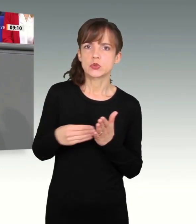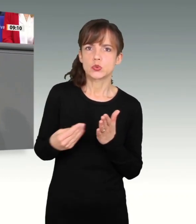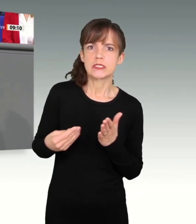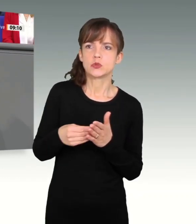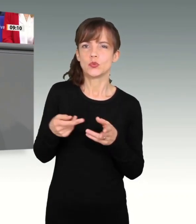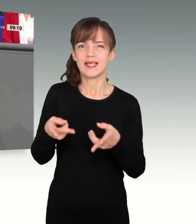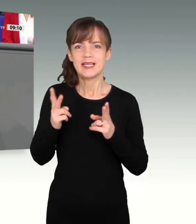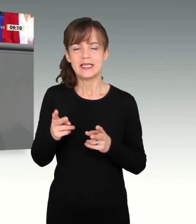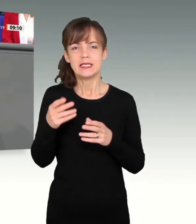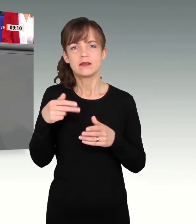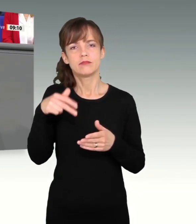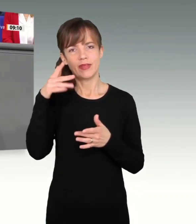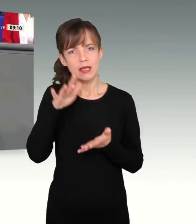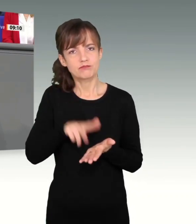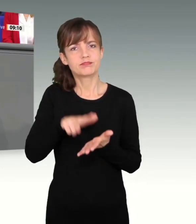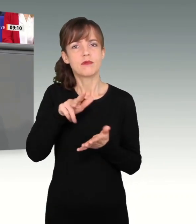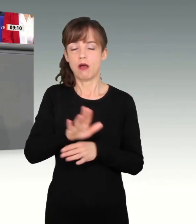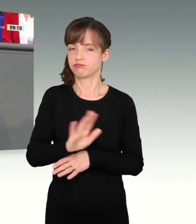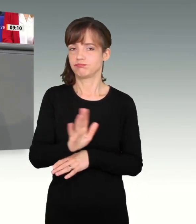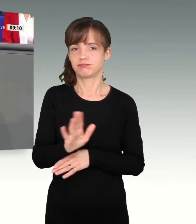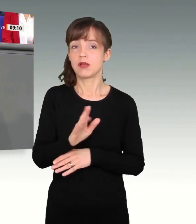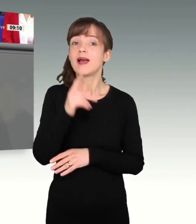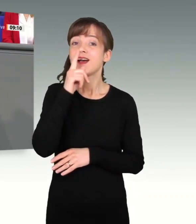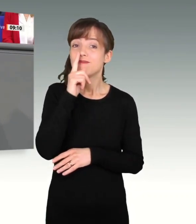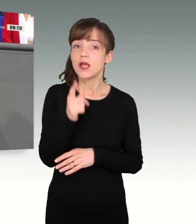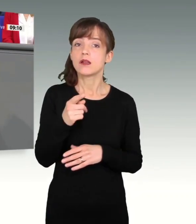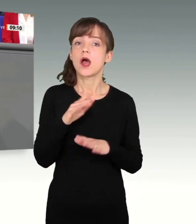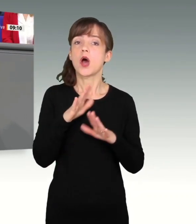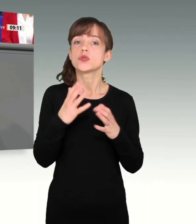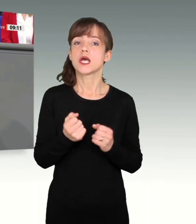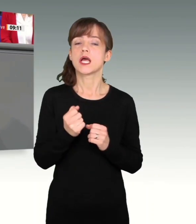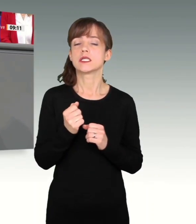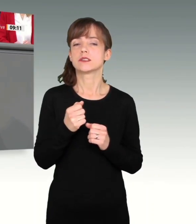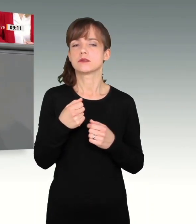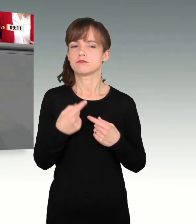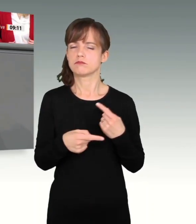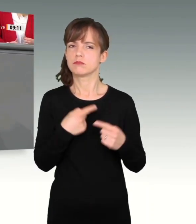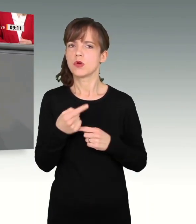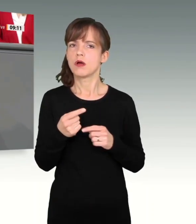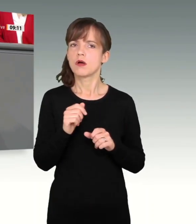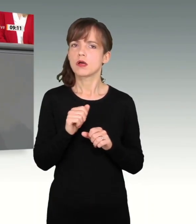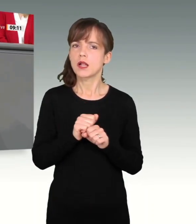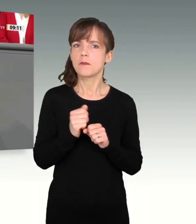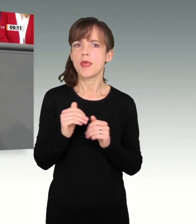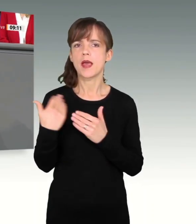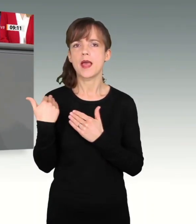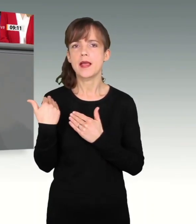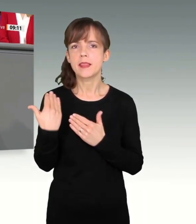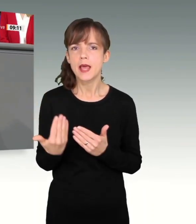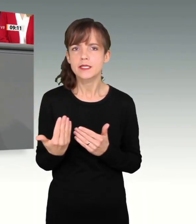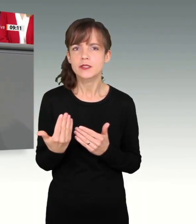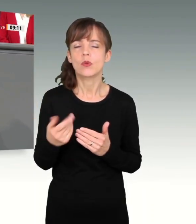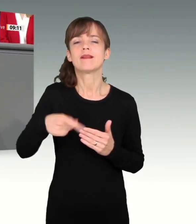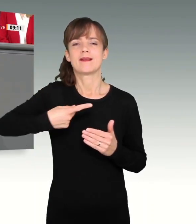Gegenteil, sollten sich weitere Entlastungen im Haushaltsvollzug 2021 ergeben, dann werden wir